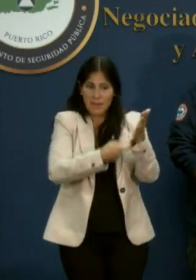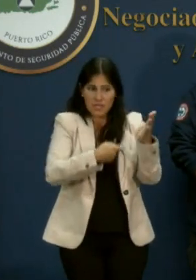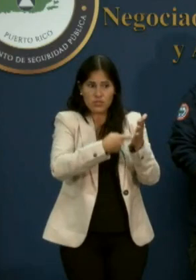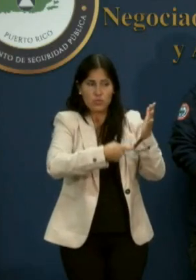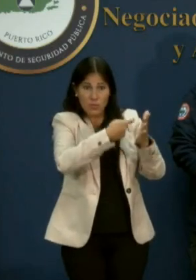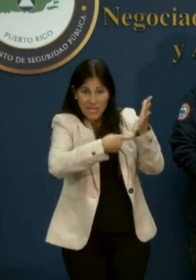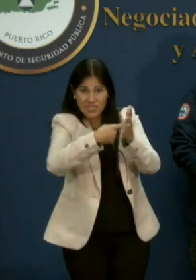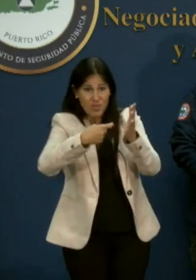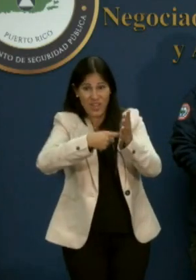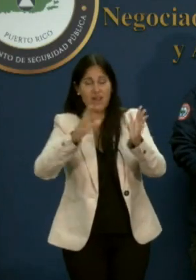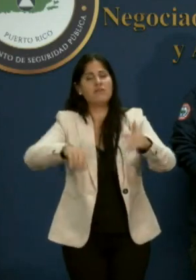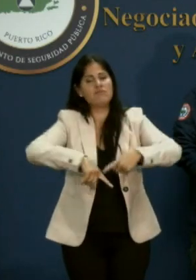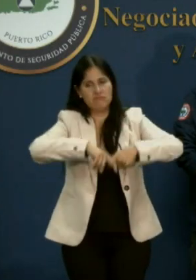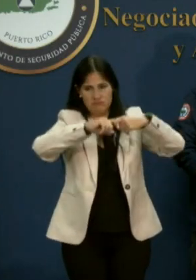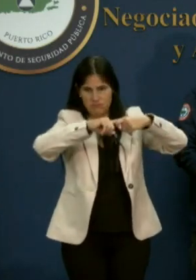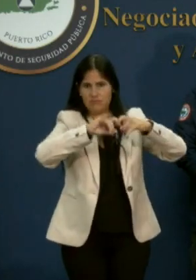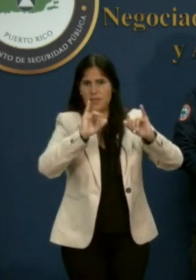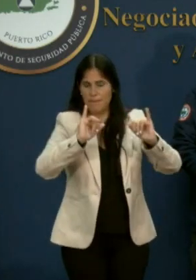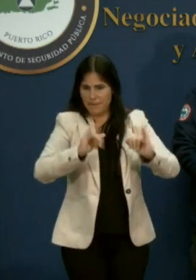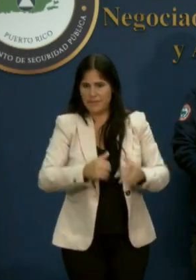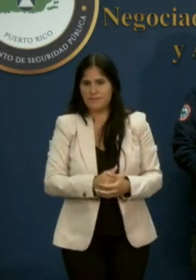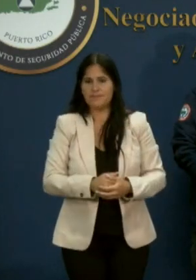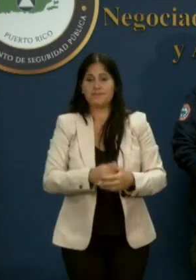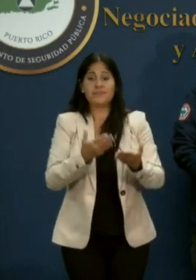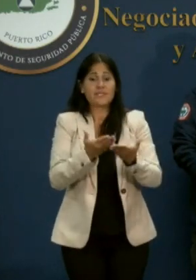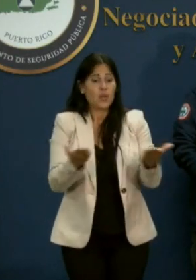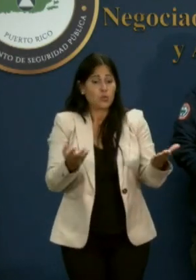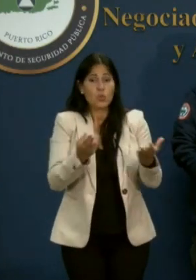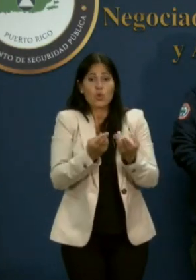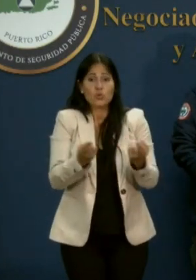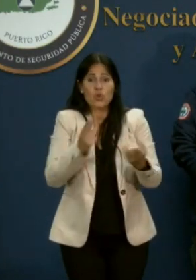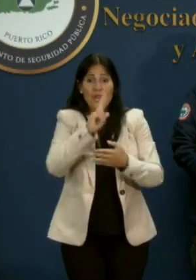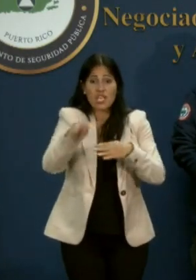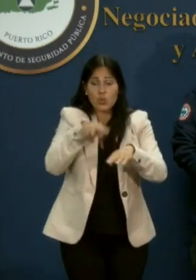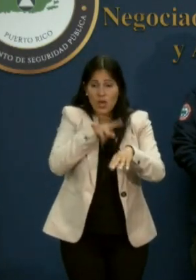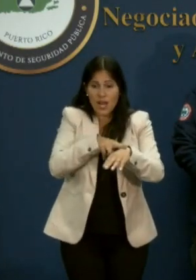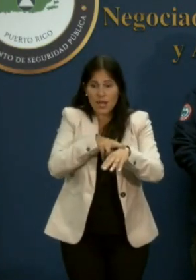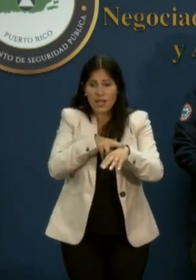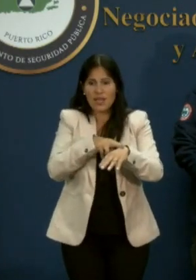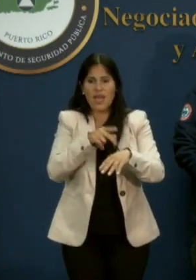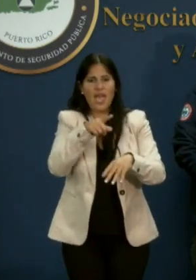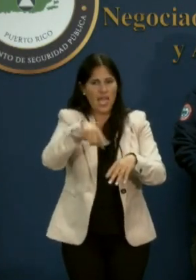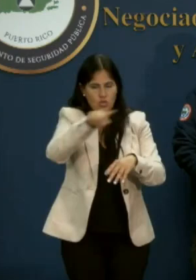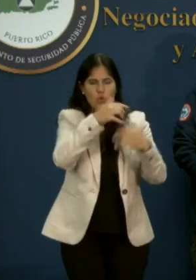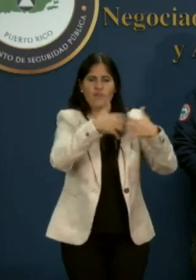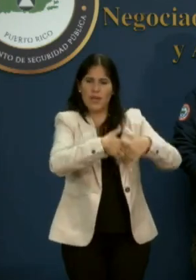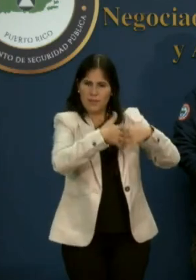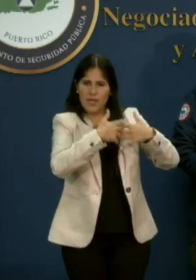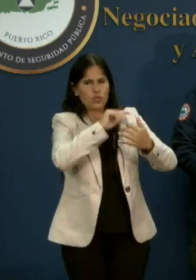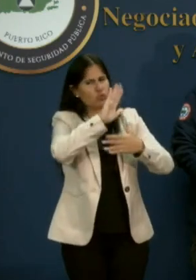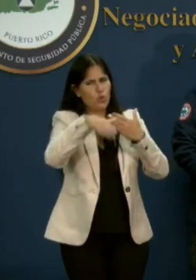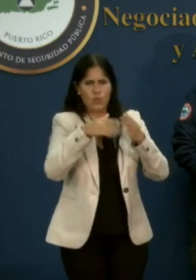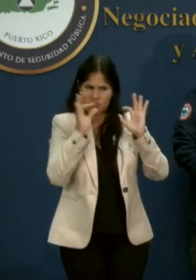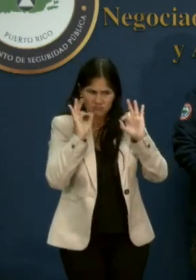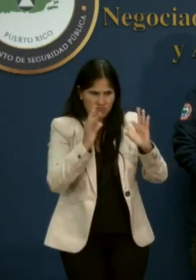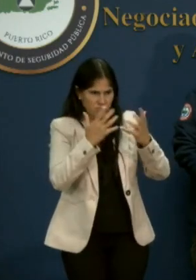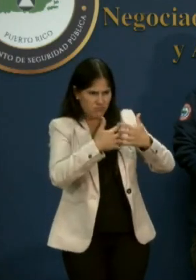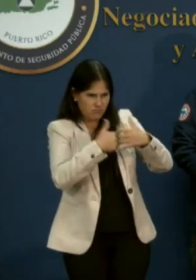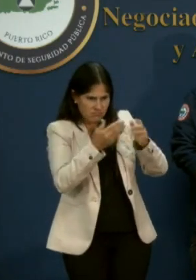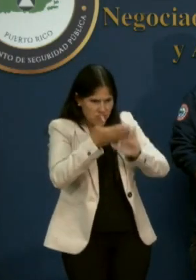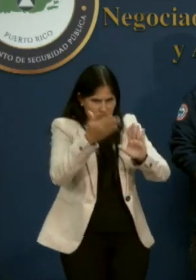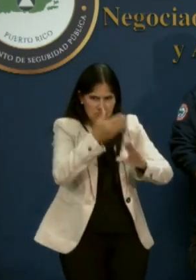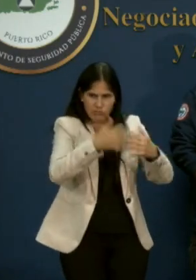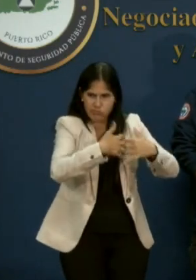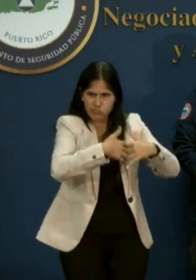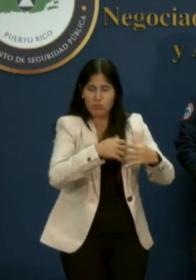está operando sus casas de bombas con normalidad. Los viajes hacia las islas